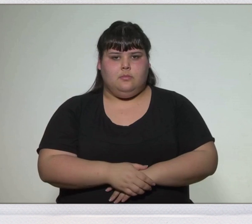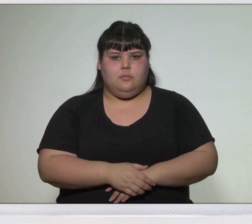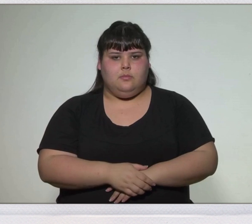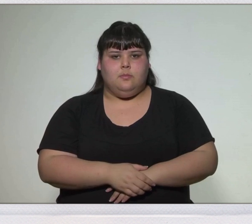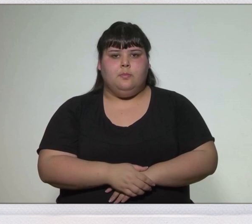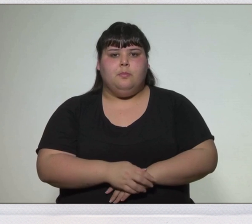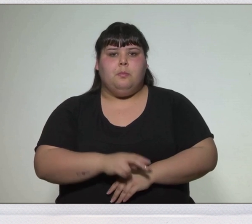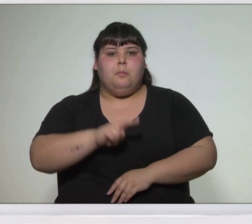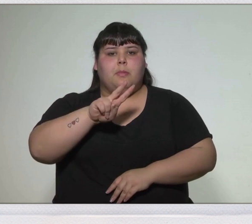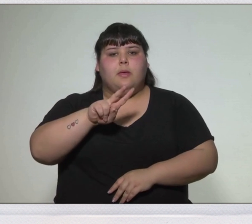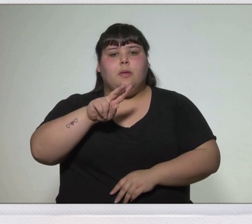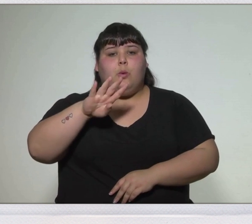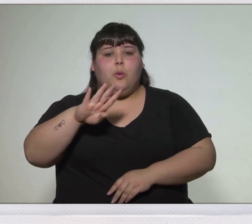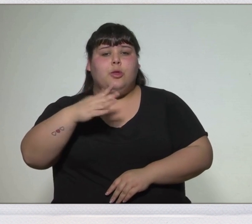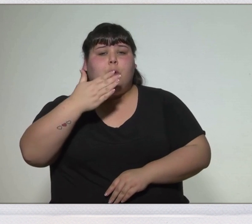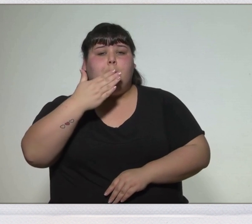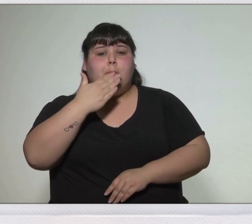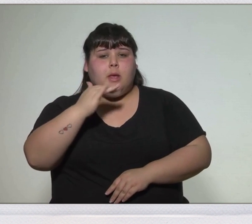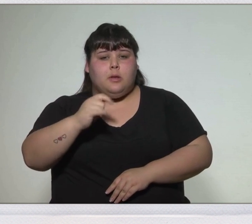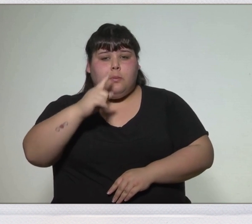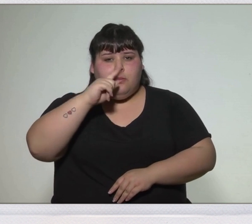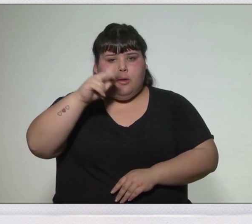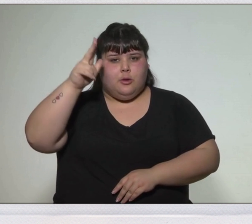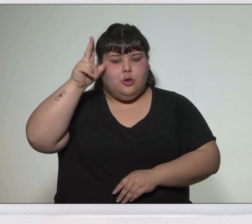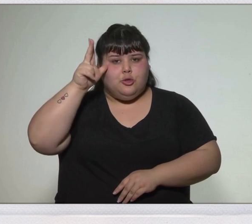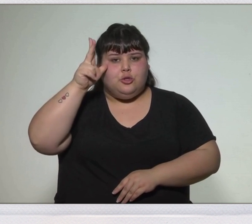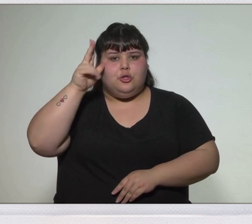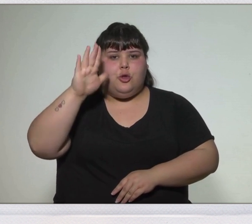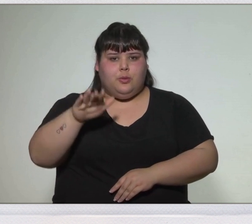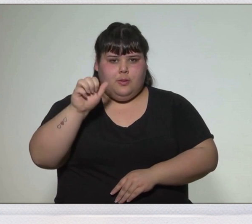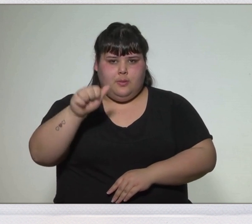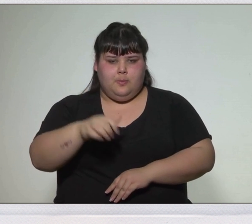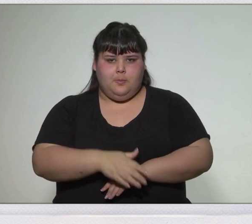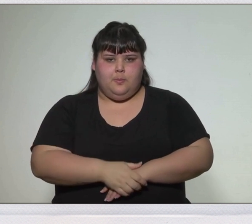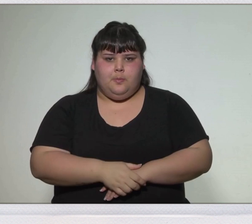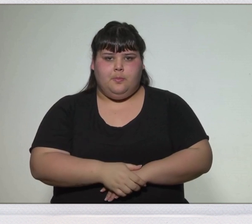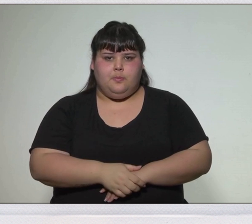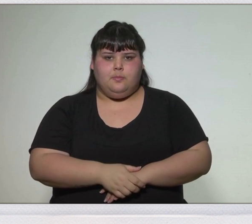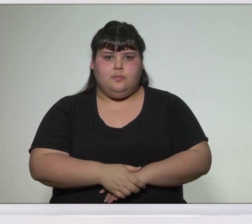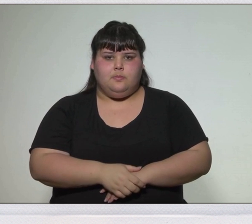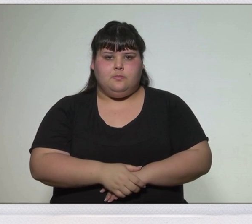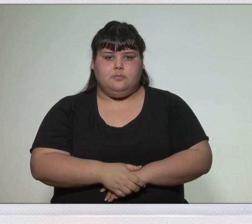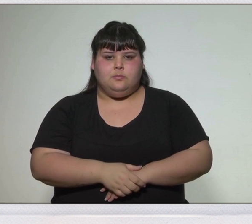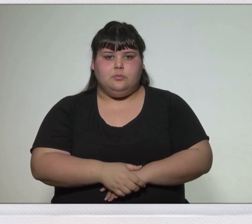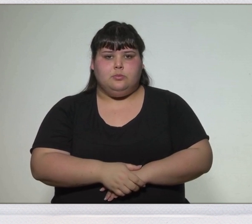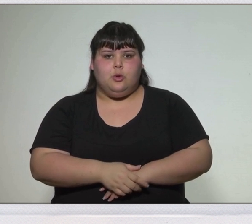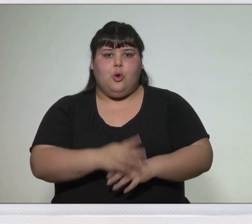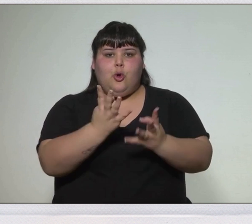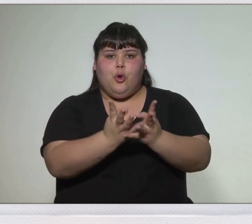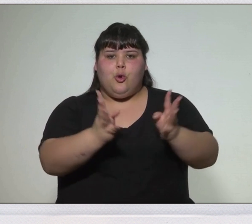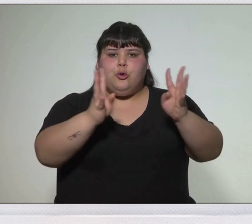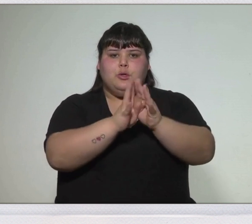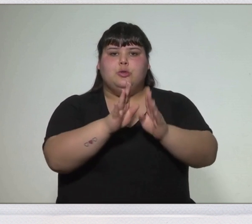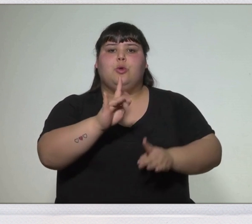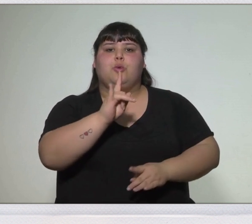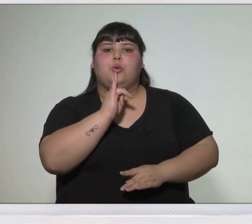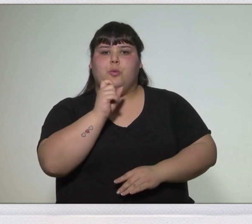24 de marzo de 1816, Congreso de Tucumán.